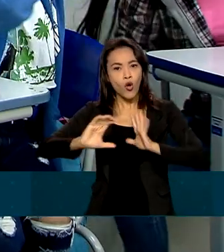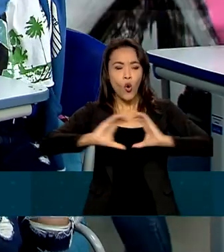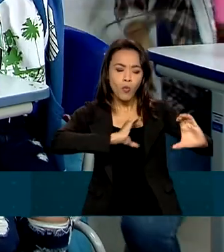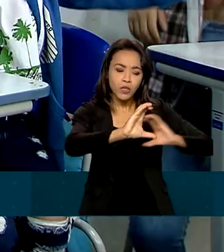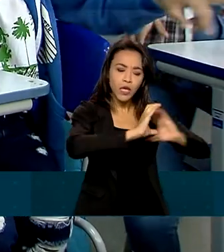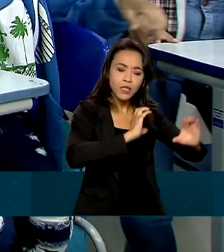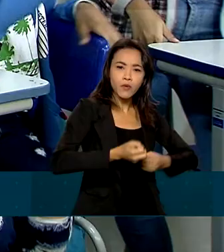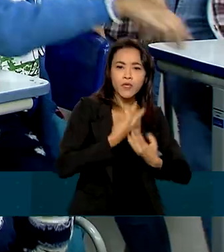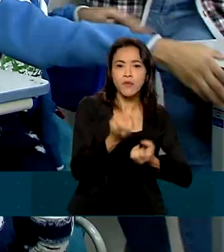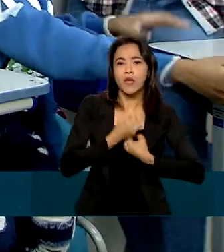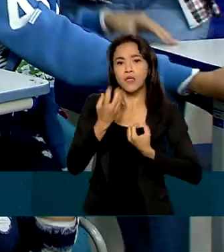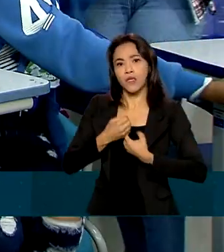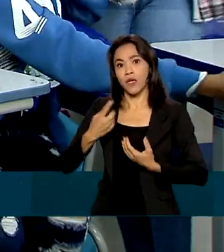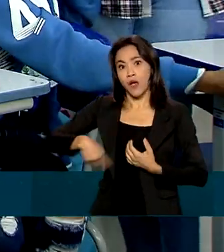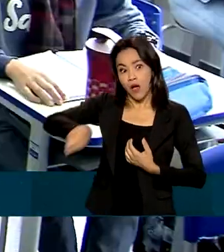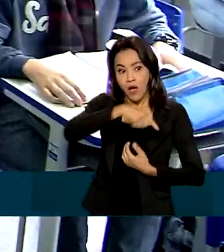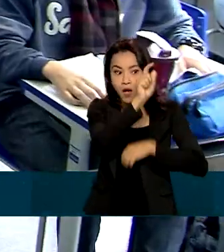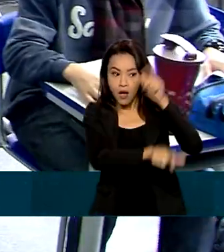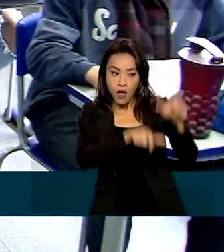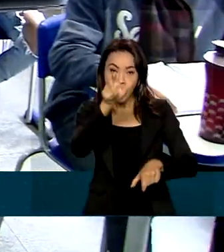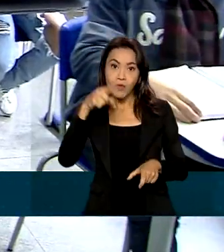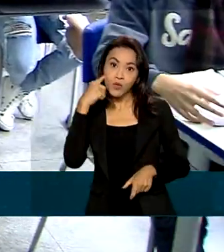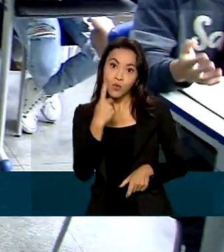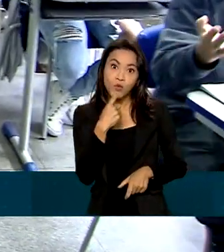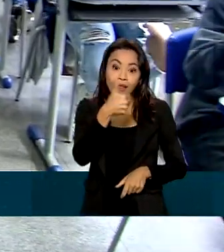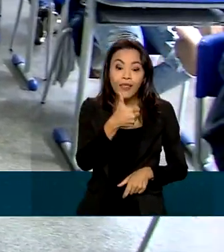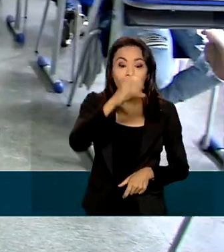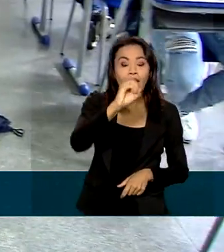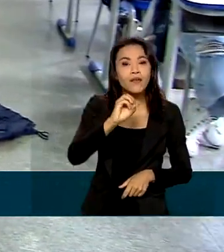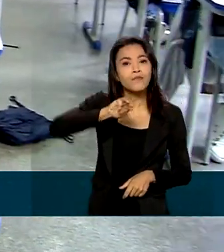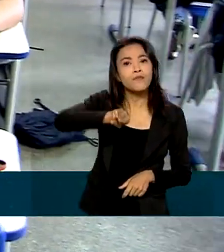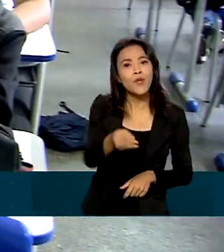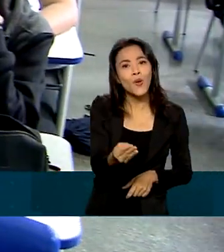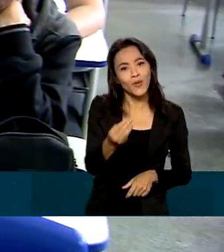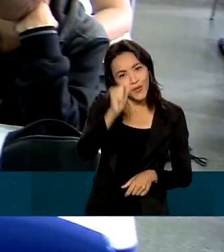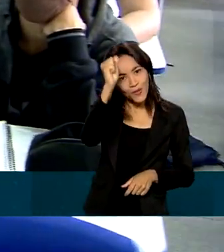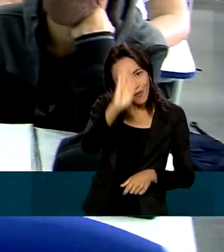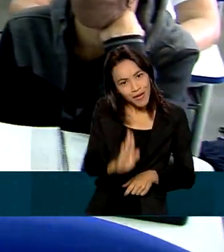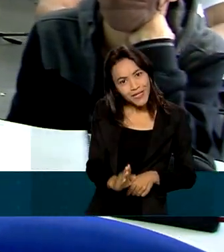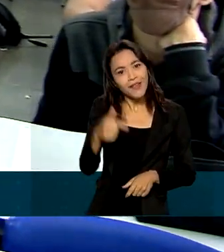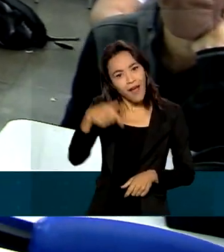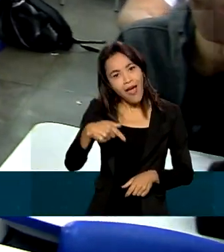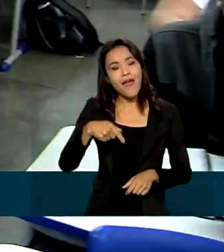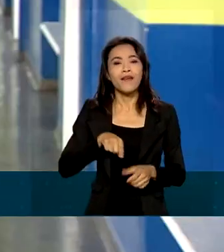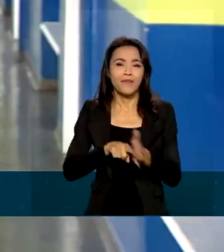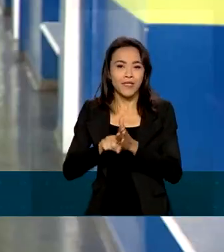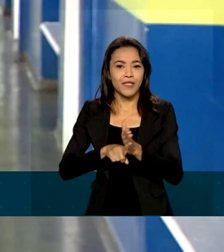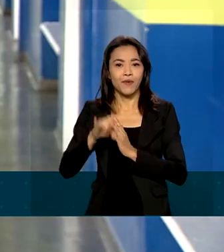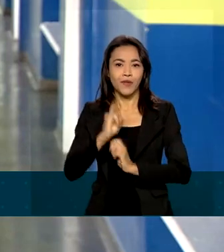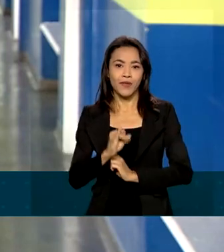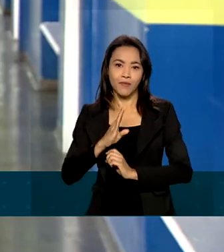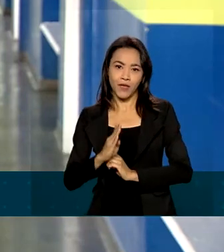expressão das pessoas surdas, que somam mais de 10 milhões de pessoas no Brasil, segundo o IBGE.